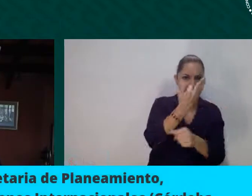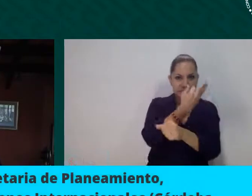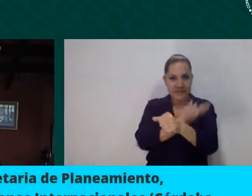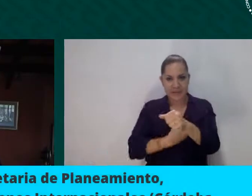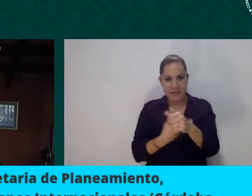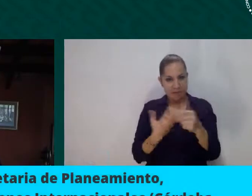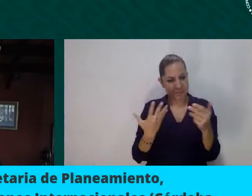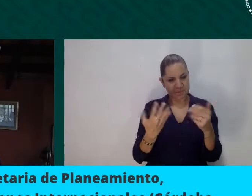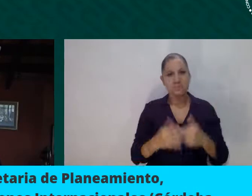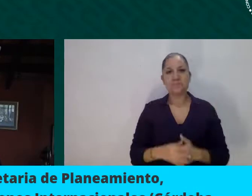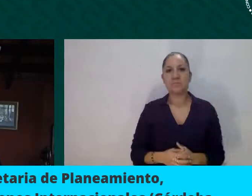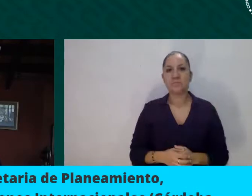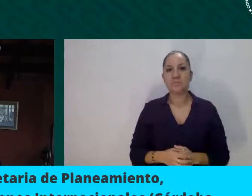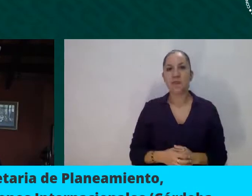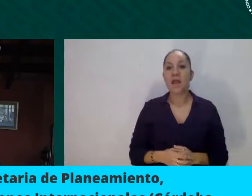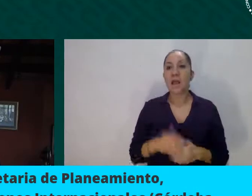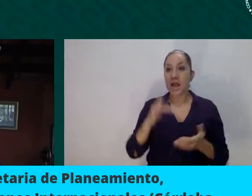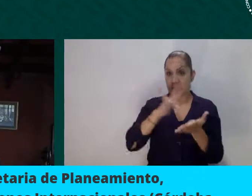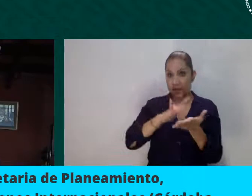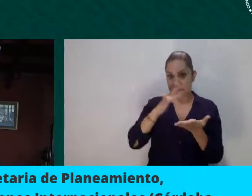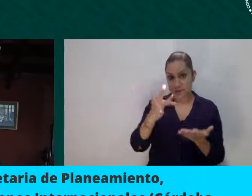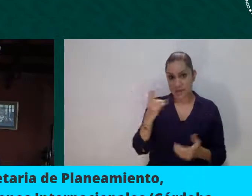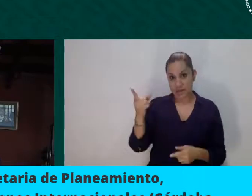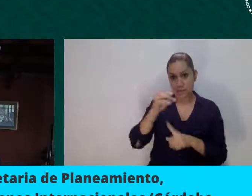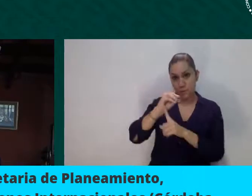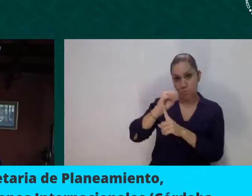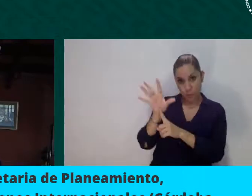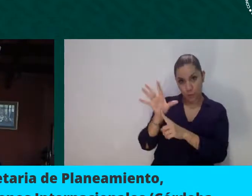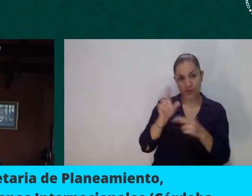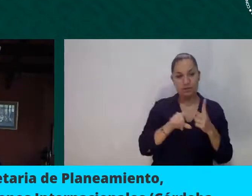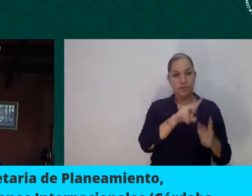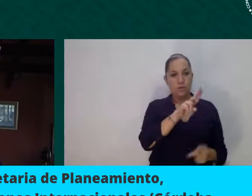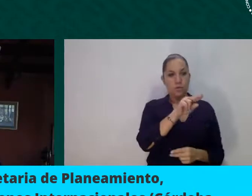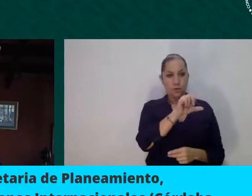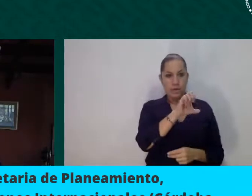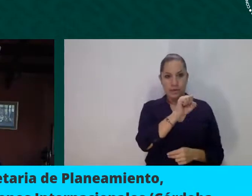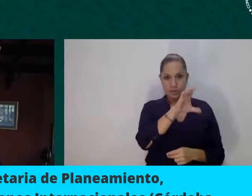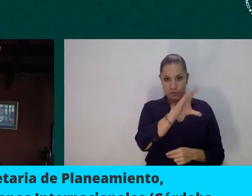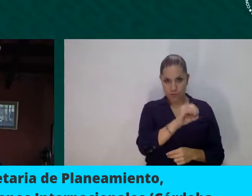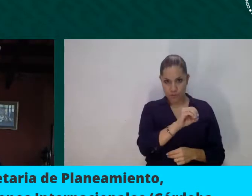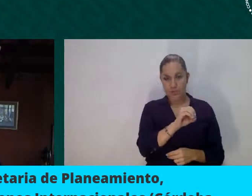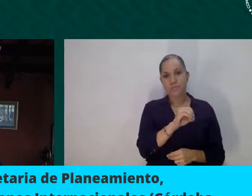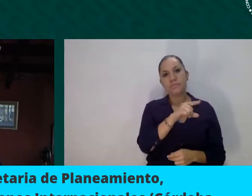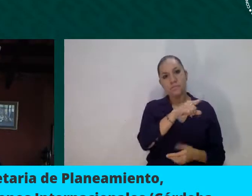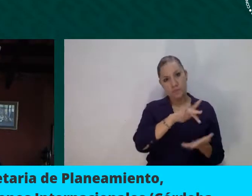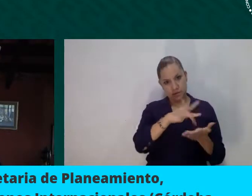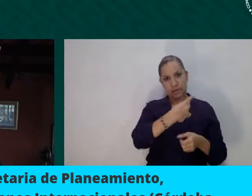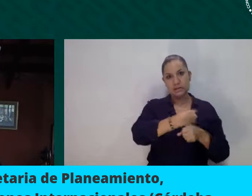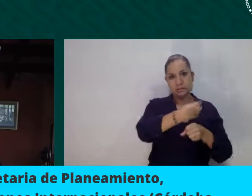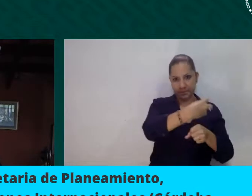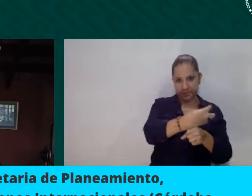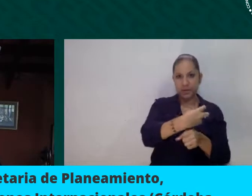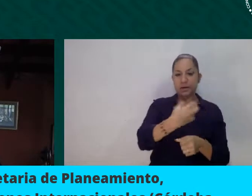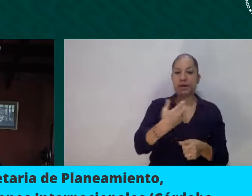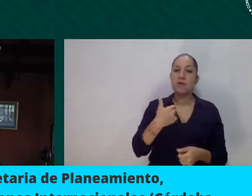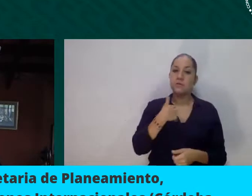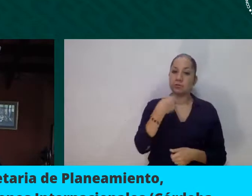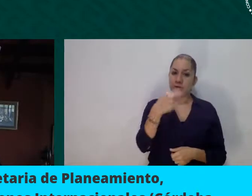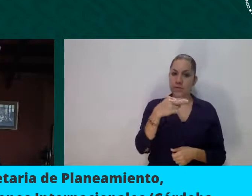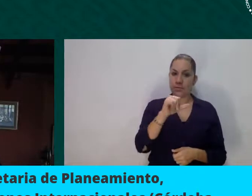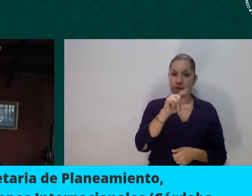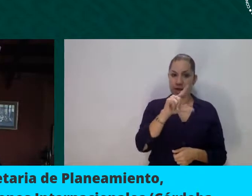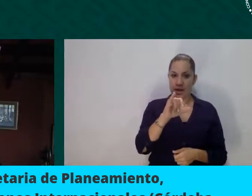Yo soy Alejandra Torres, como bien lo han señalado, Secretaria de Planeamiento de